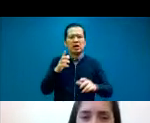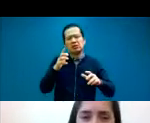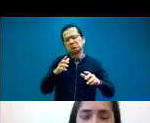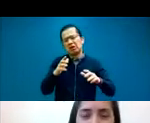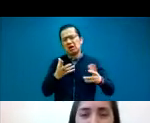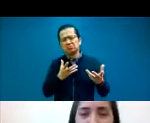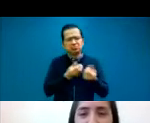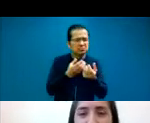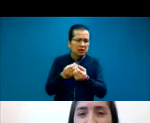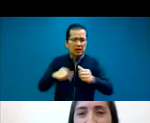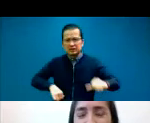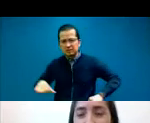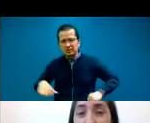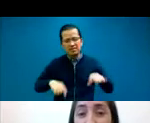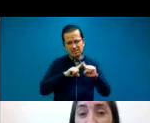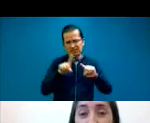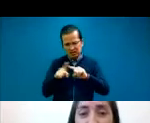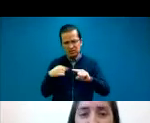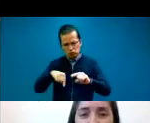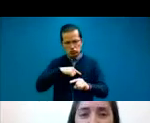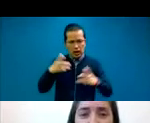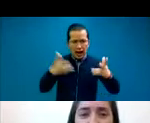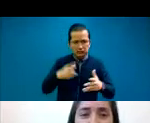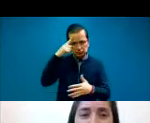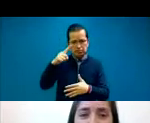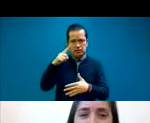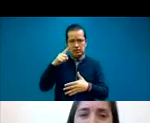actividades para la región.